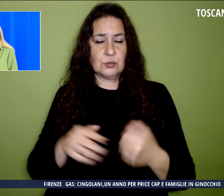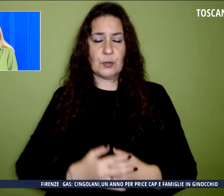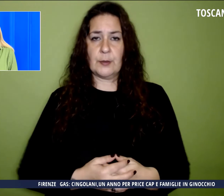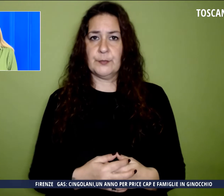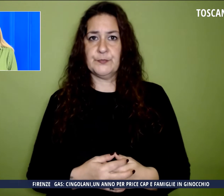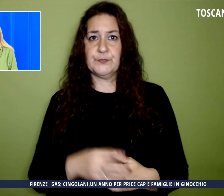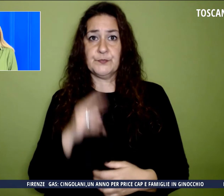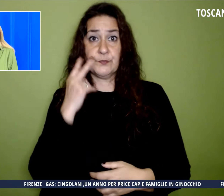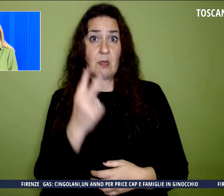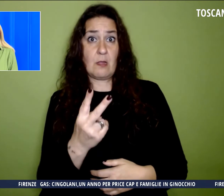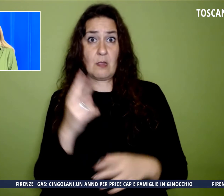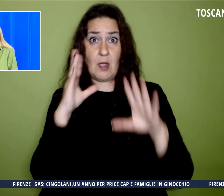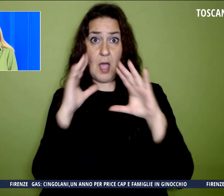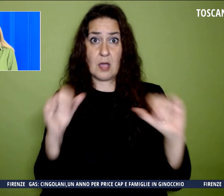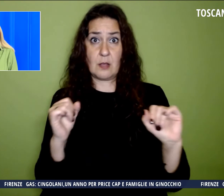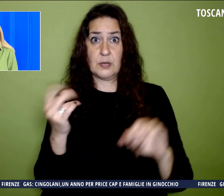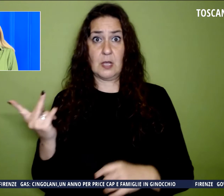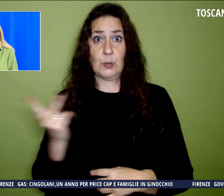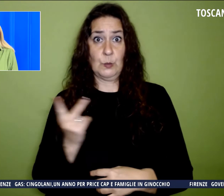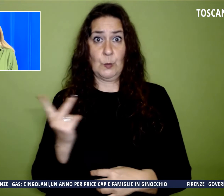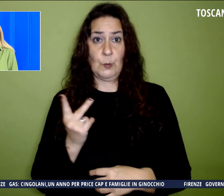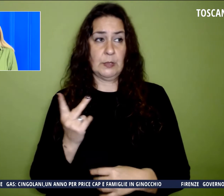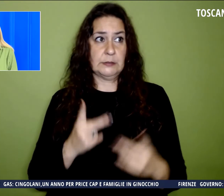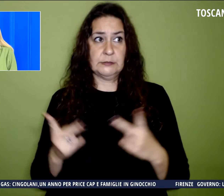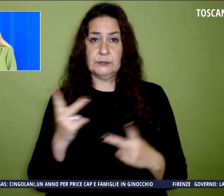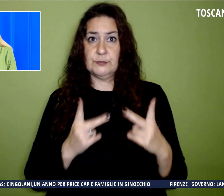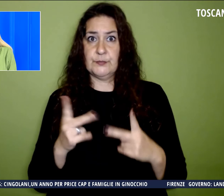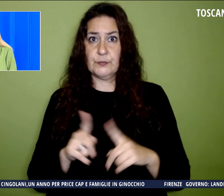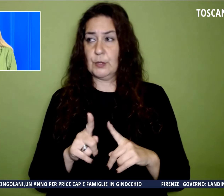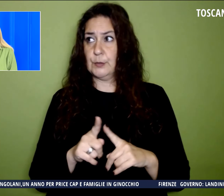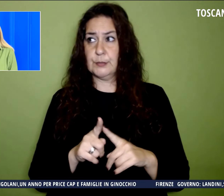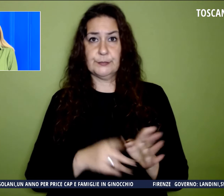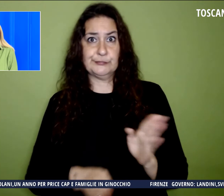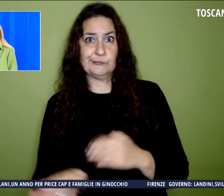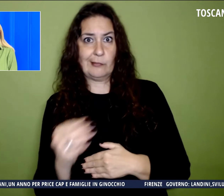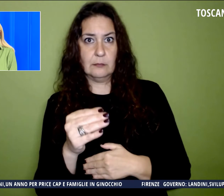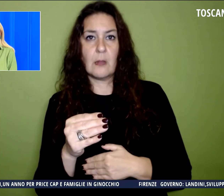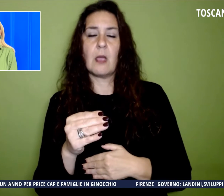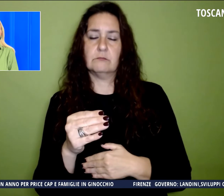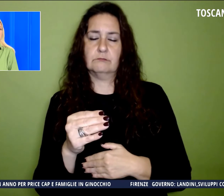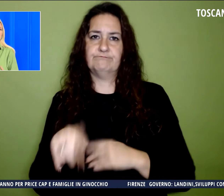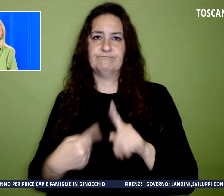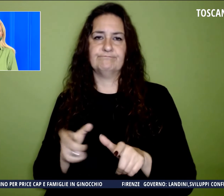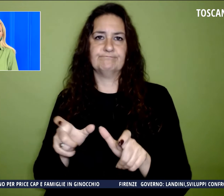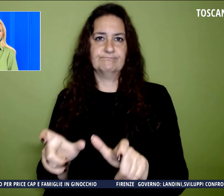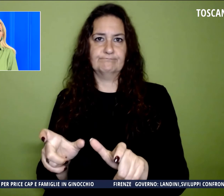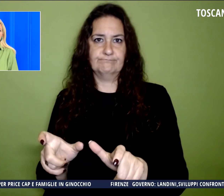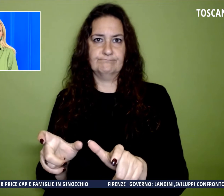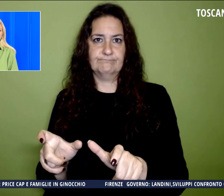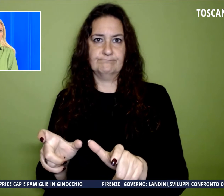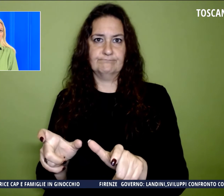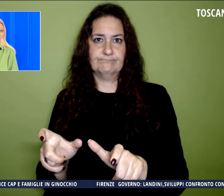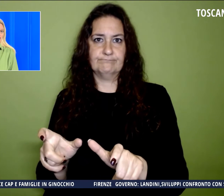carabinieri i due avrebbero cercato di eludere il controllo e per questo poi la vettura è stata fermata e sono